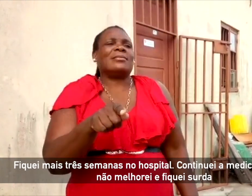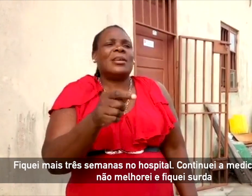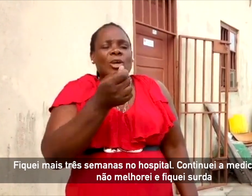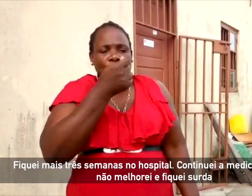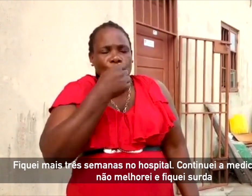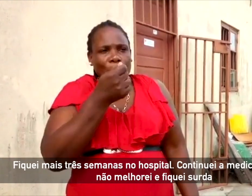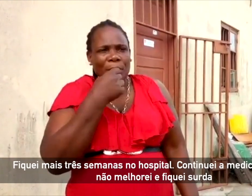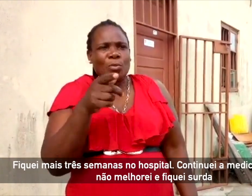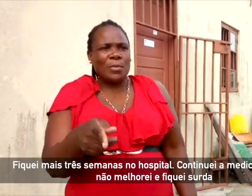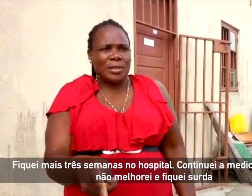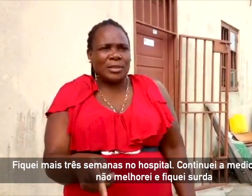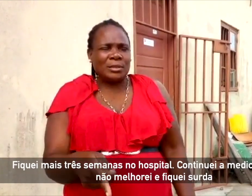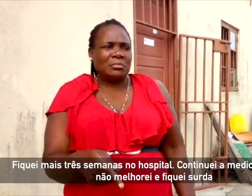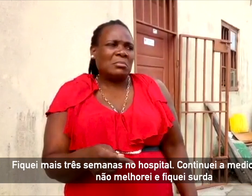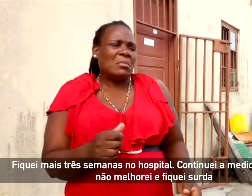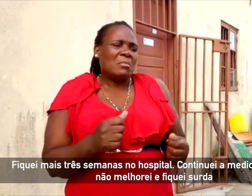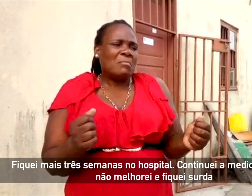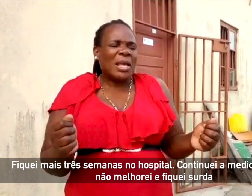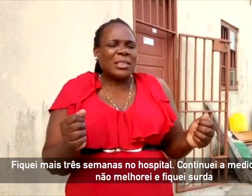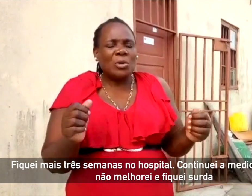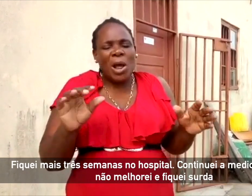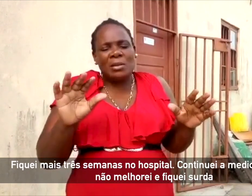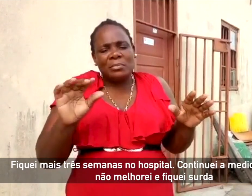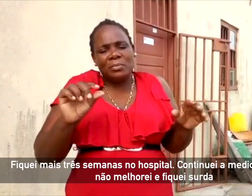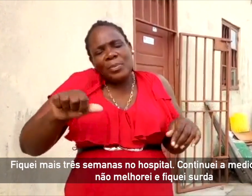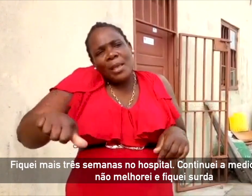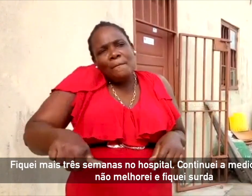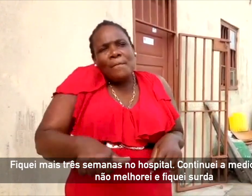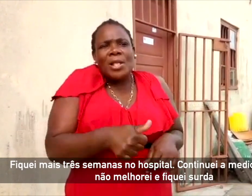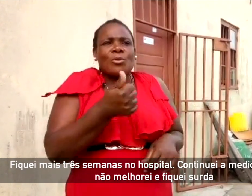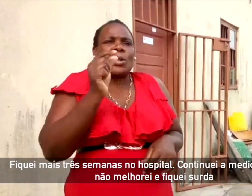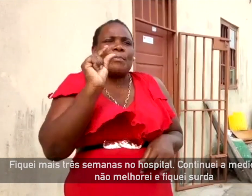Continuei a medicação, mas não melhorei. E fiquei surda.